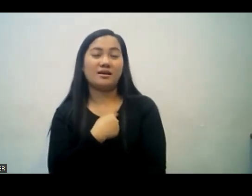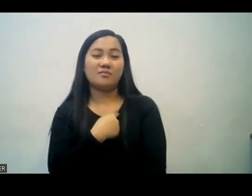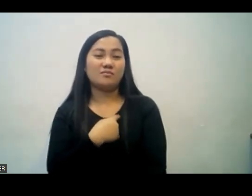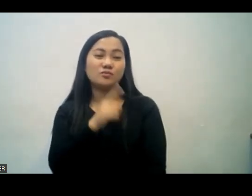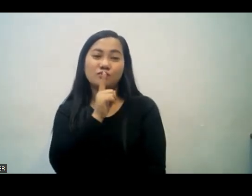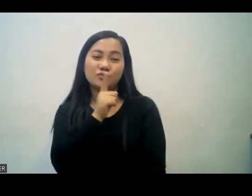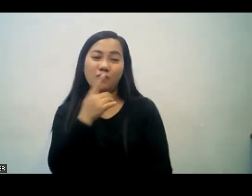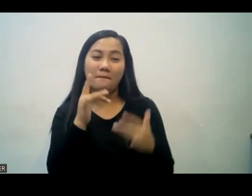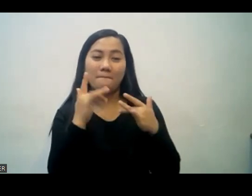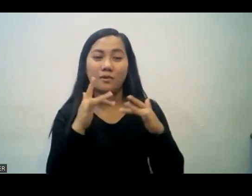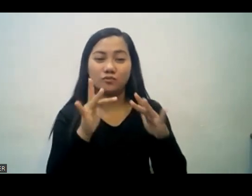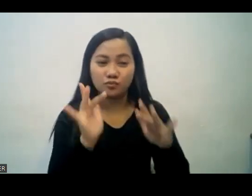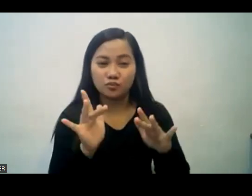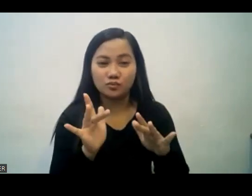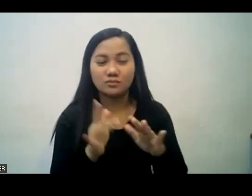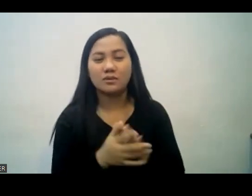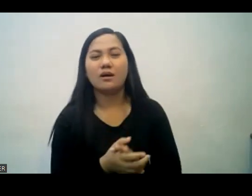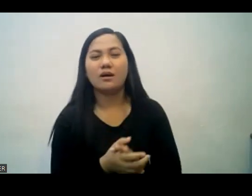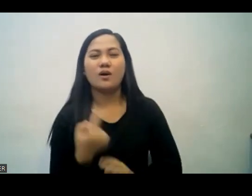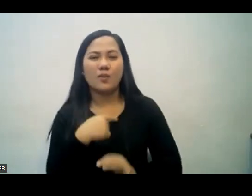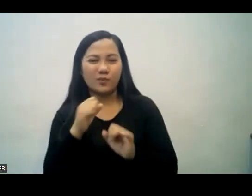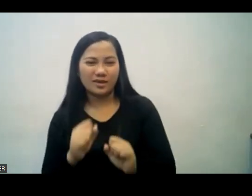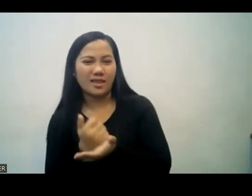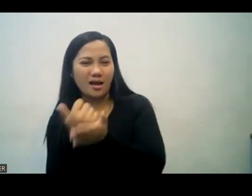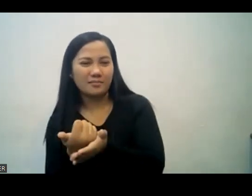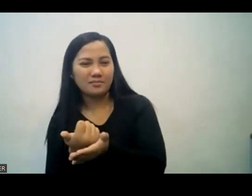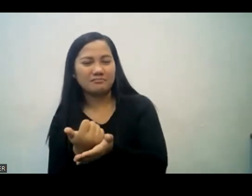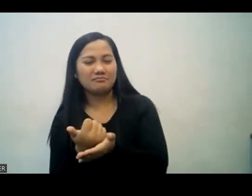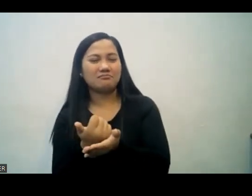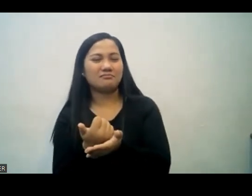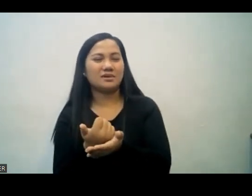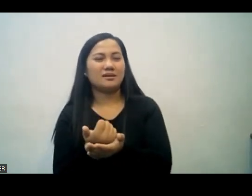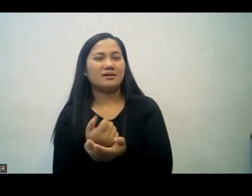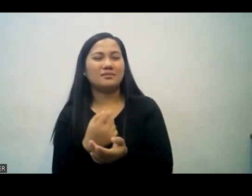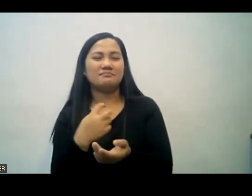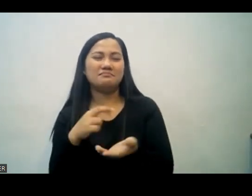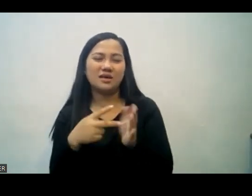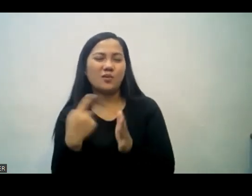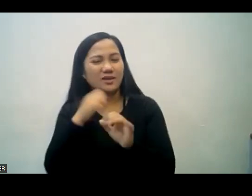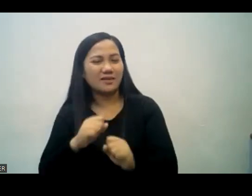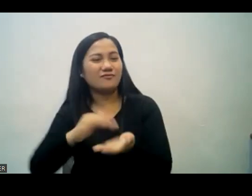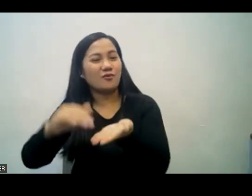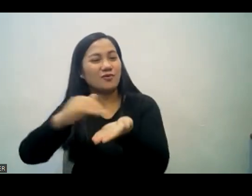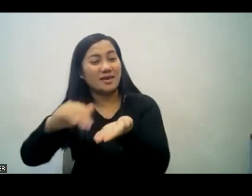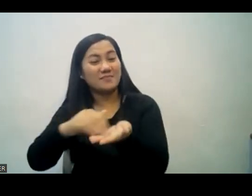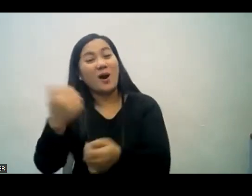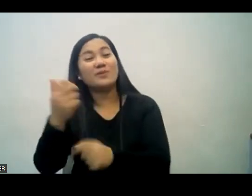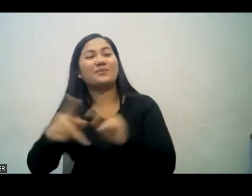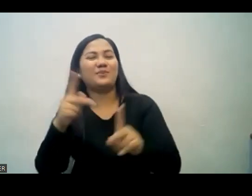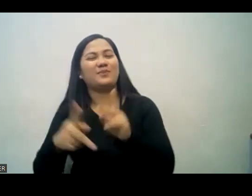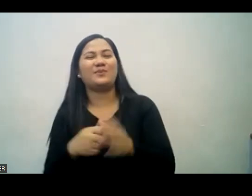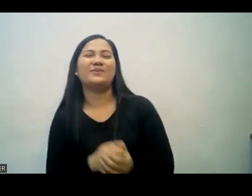other. Kaya kung tayo po ay mahabagin, maaari po natin patawarin yung bawat isa. So Colossus chapter 3 verse 13 says,